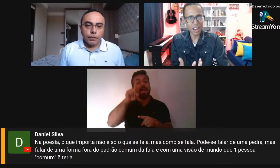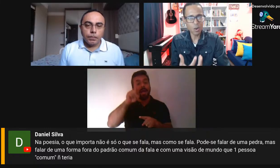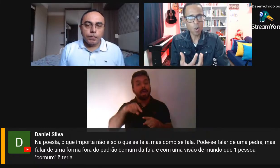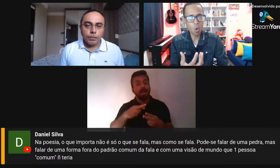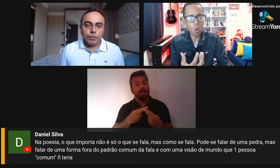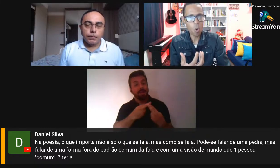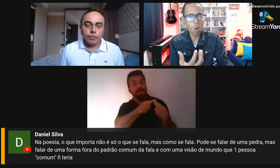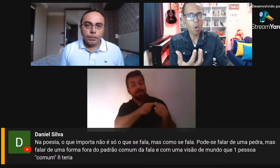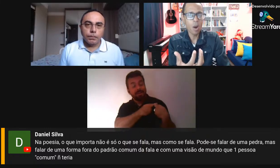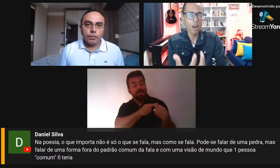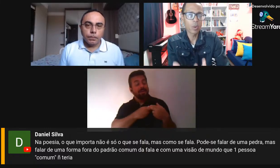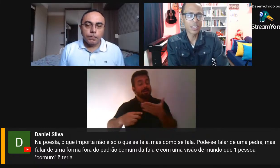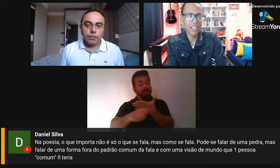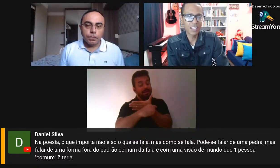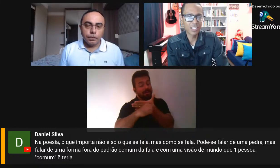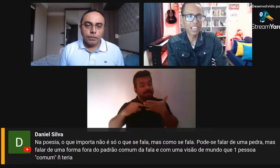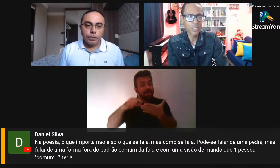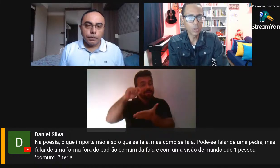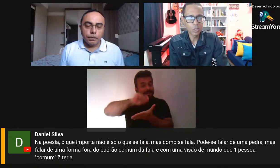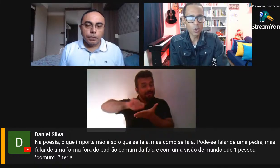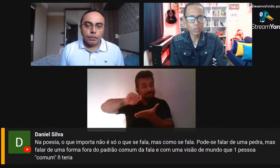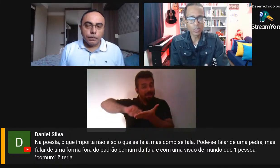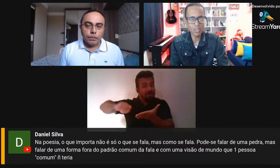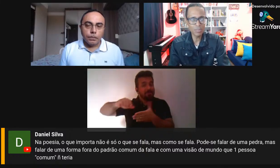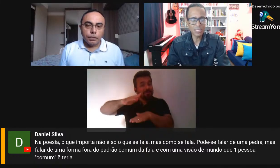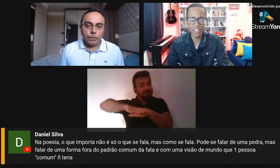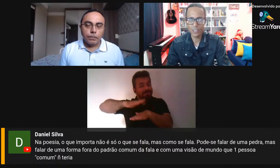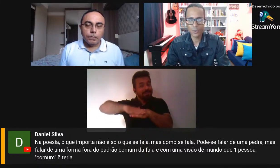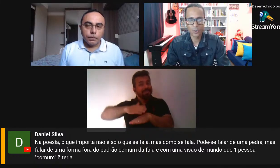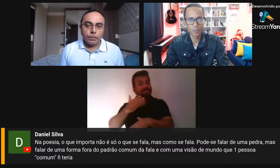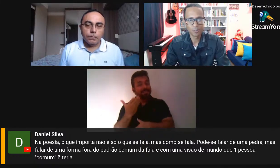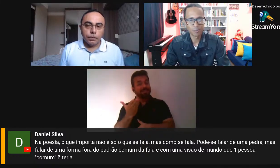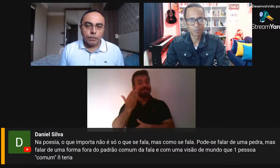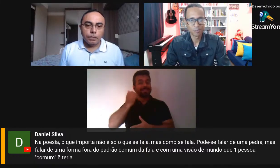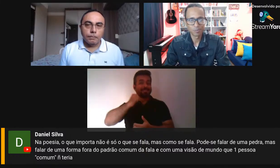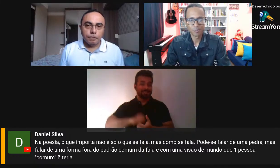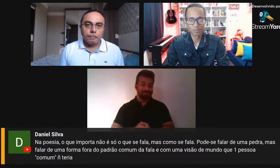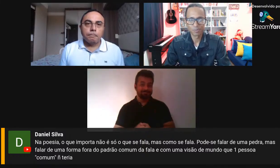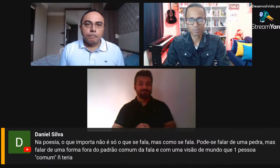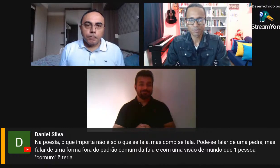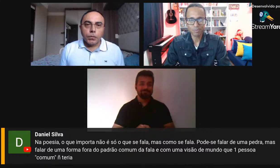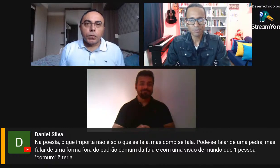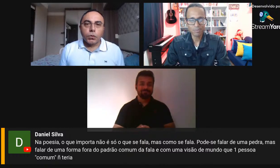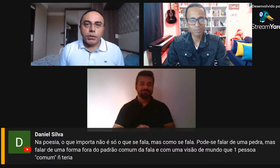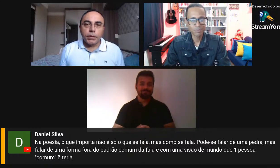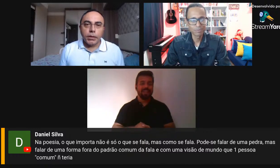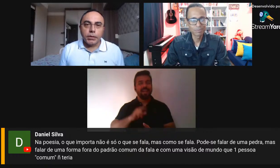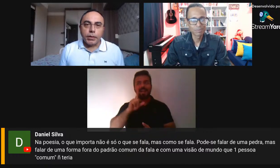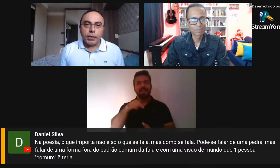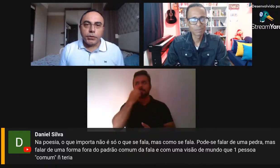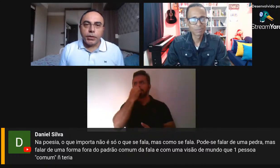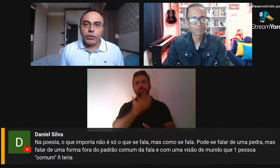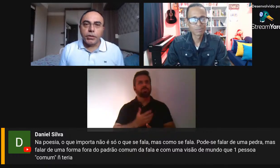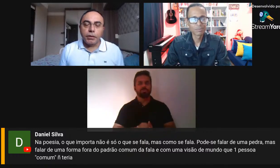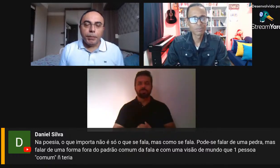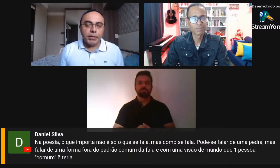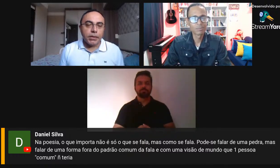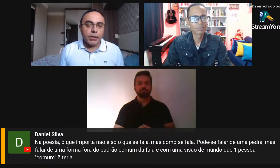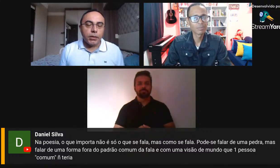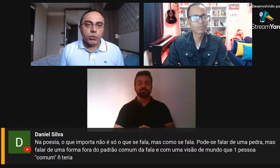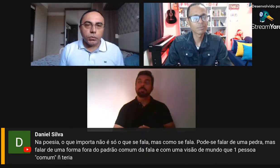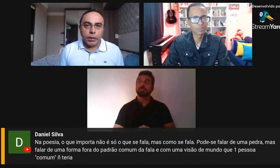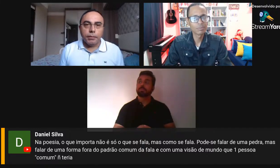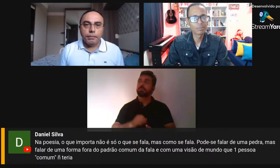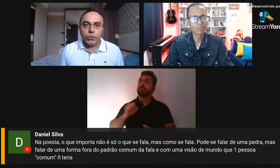sensibilizar com a qualidade da leitura do outro, isso é fantástico. Com certeza. E acho que a gente tem que